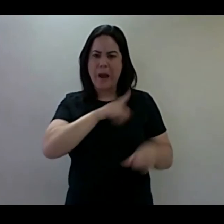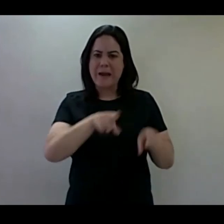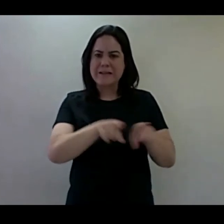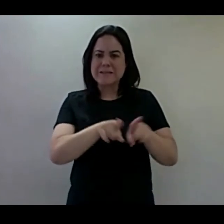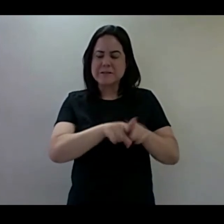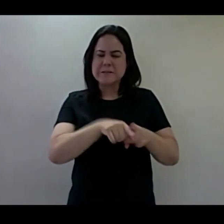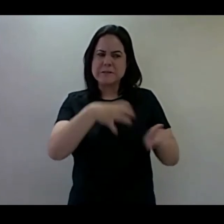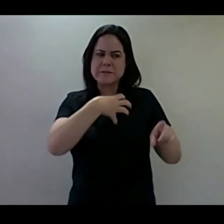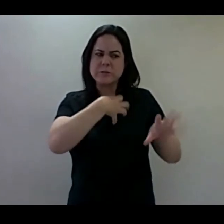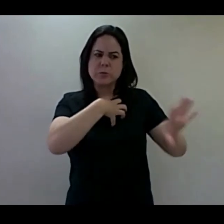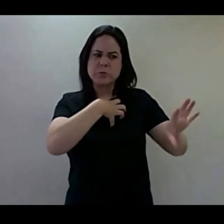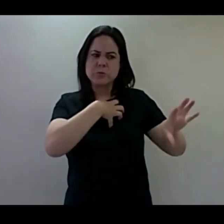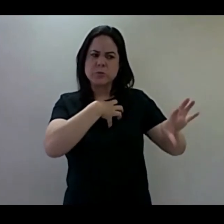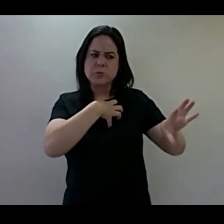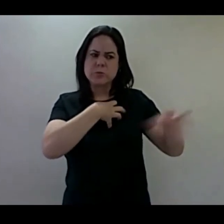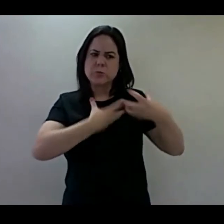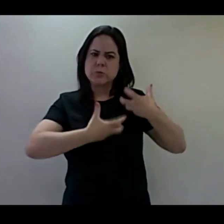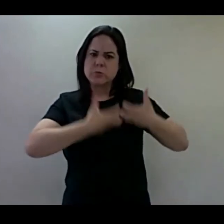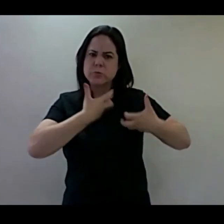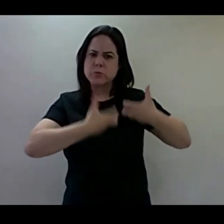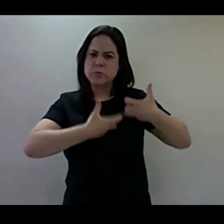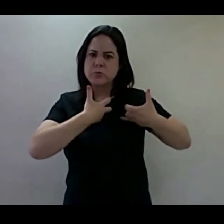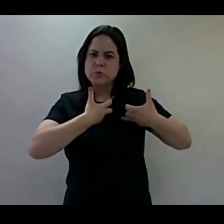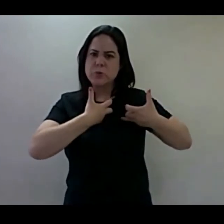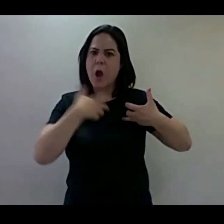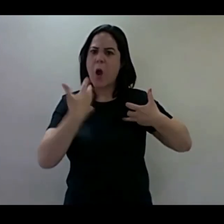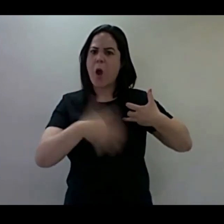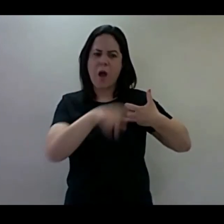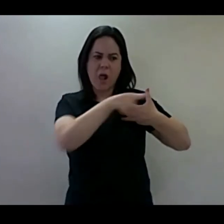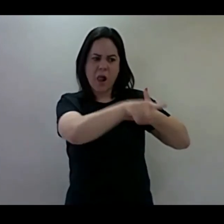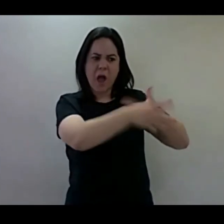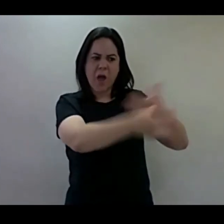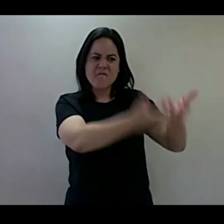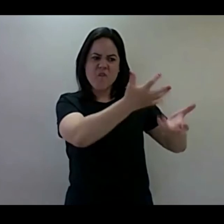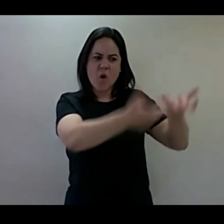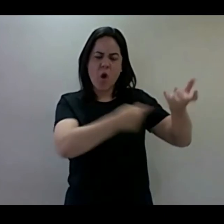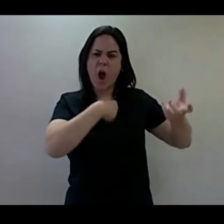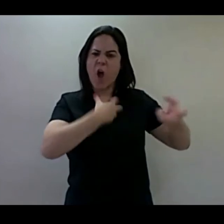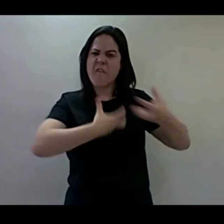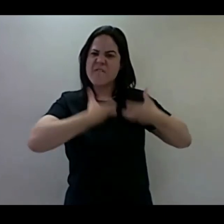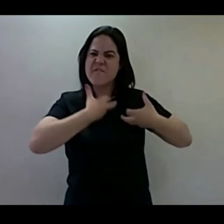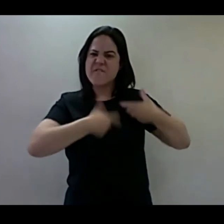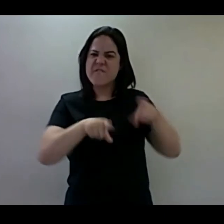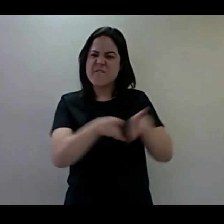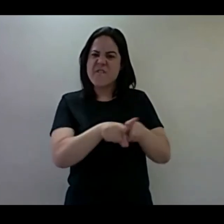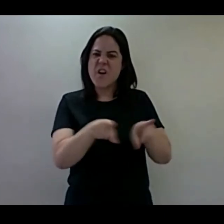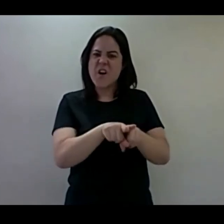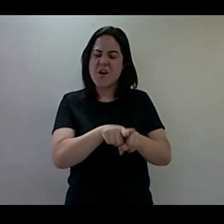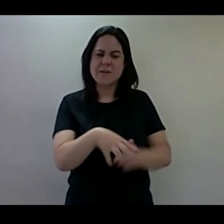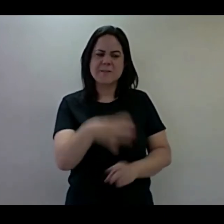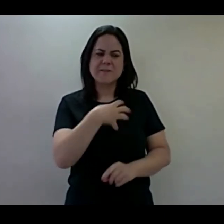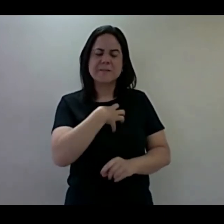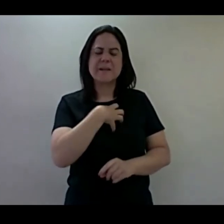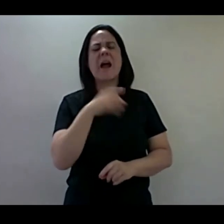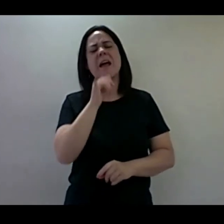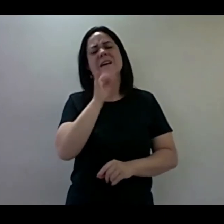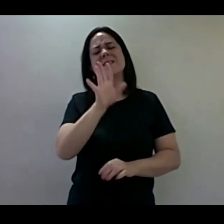Olha, ardeu a planta e ardeu o coração. Você está lá, na sua casa, sentado. Ai, que